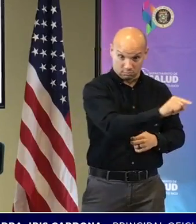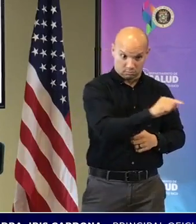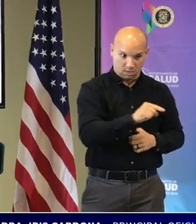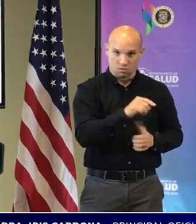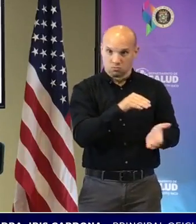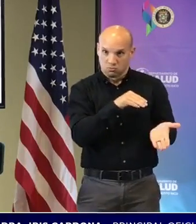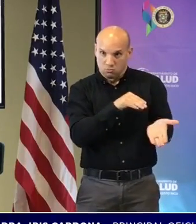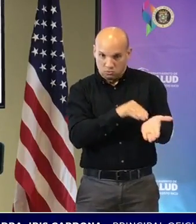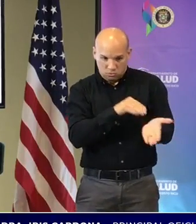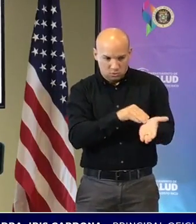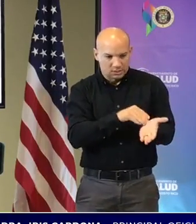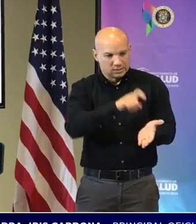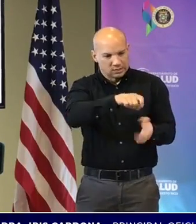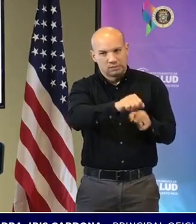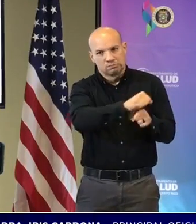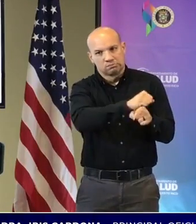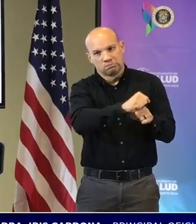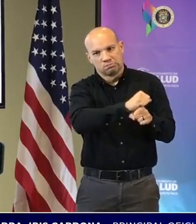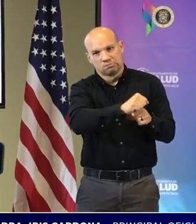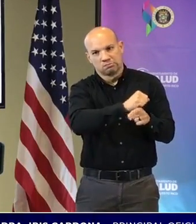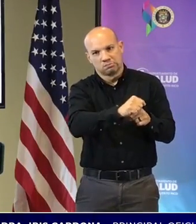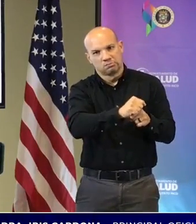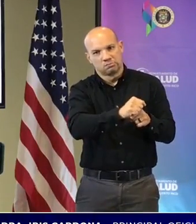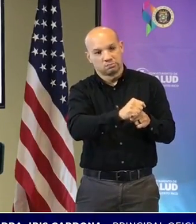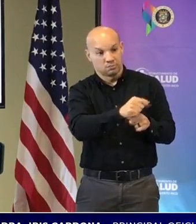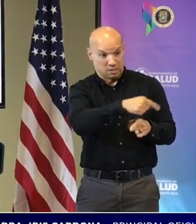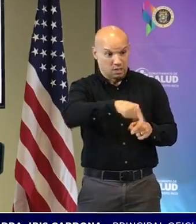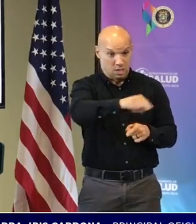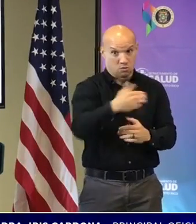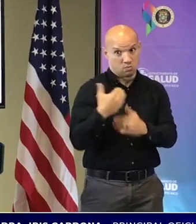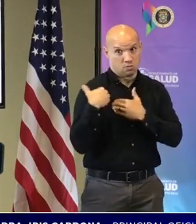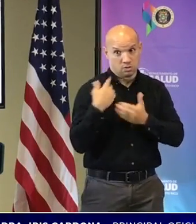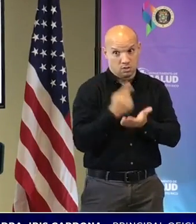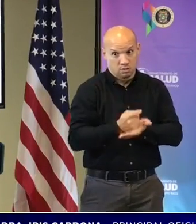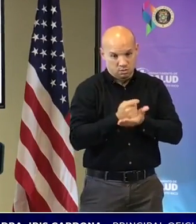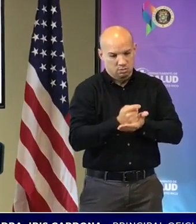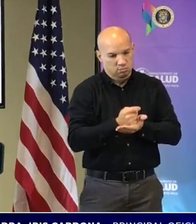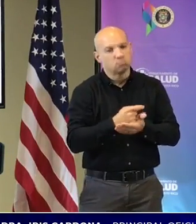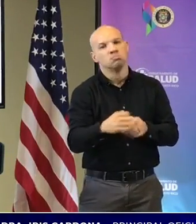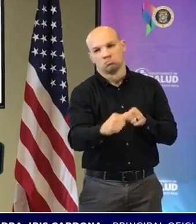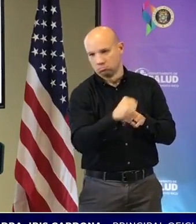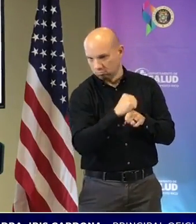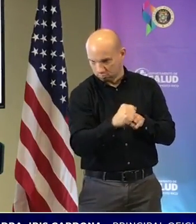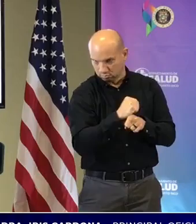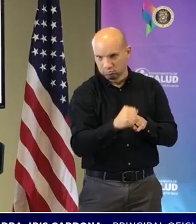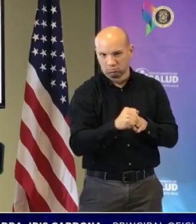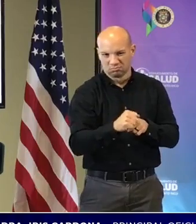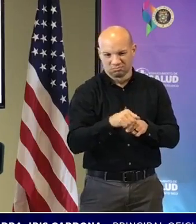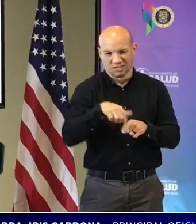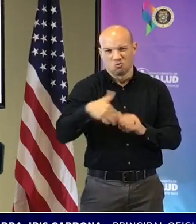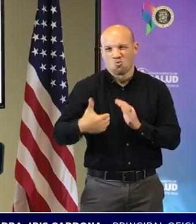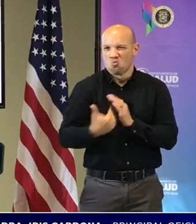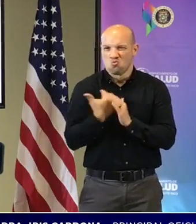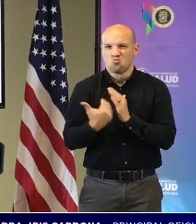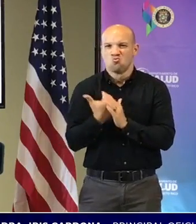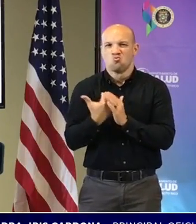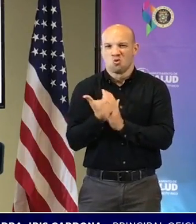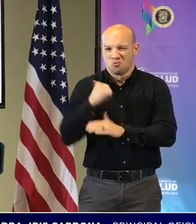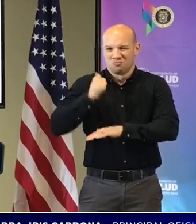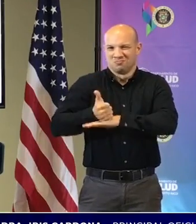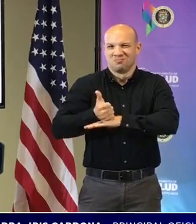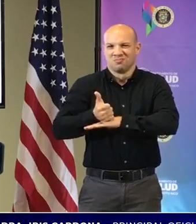médico y de tratamiento en lo que es esta nueva entidad y esta nueva condición,